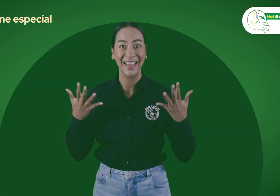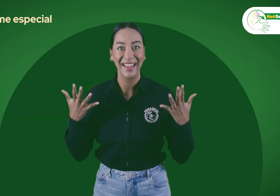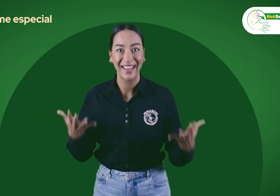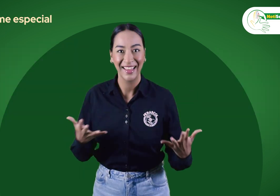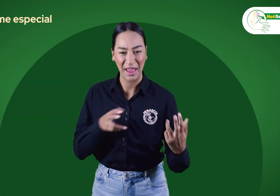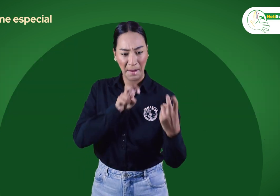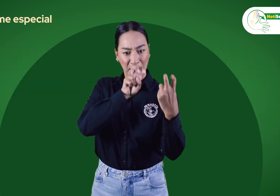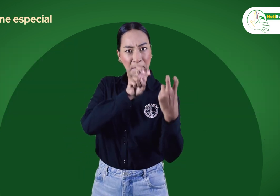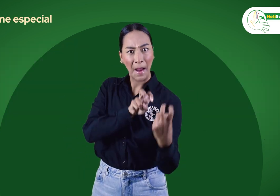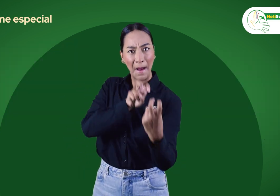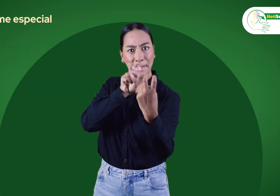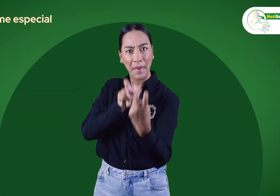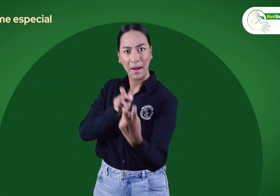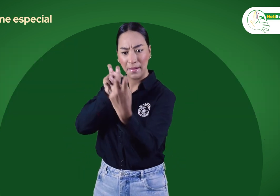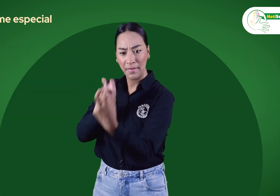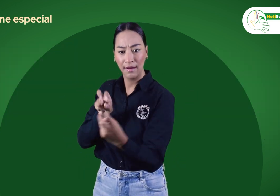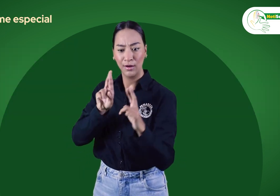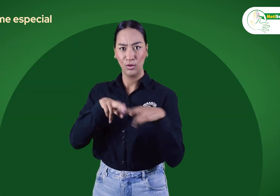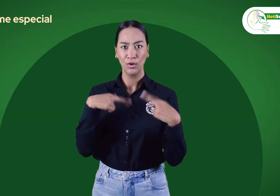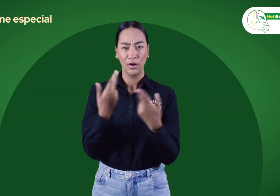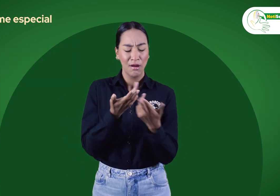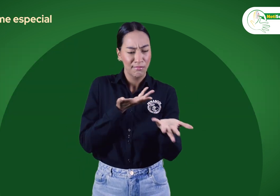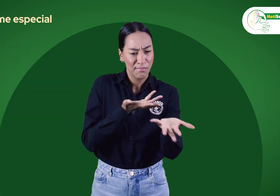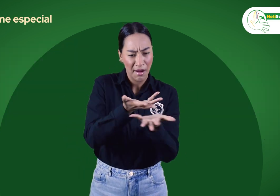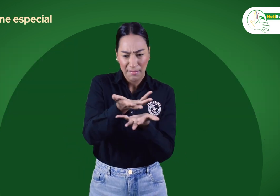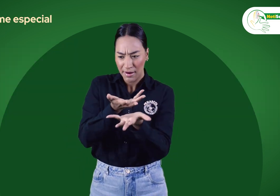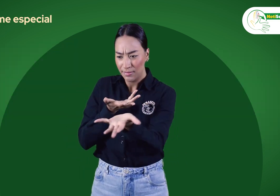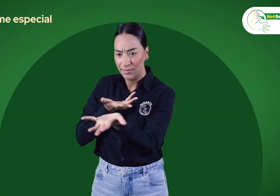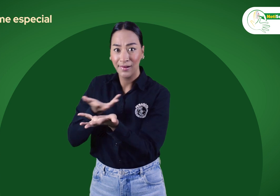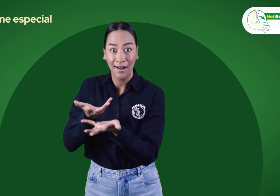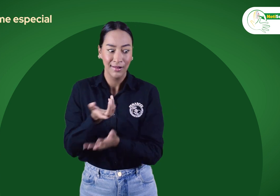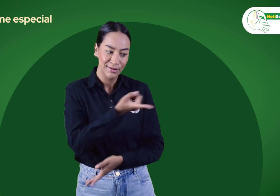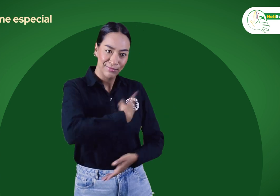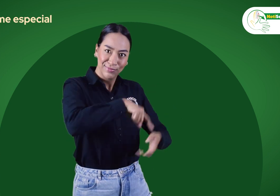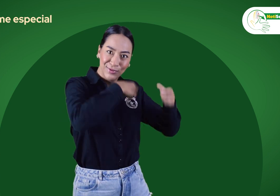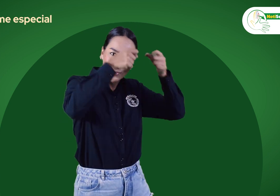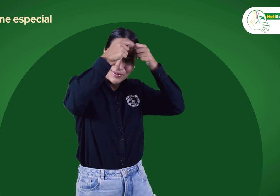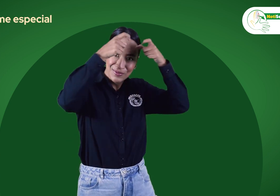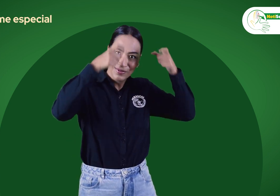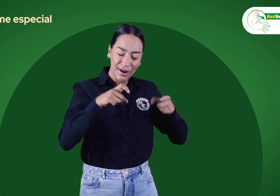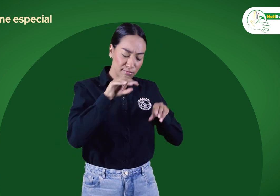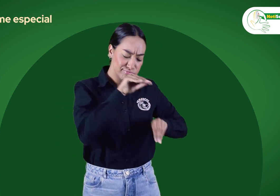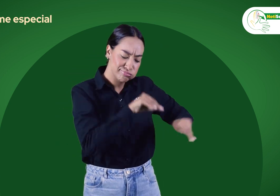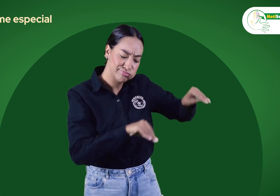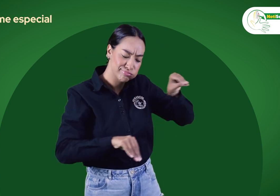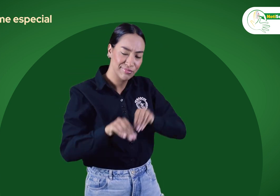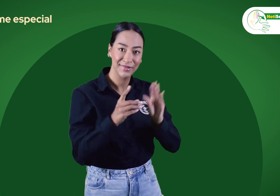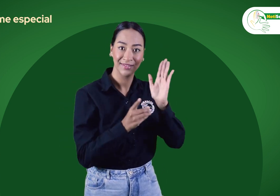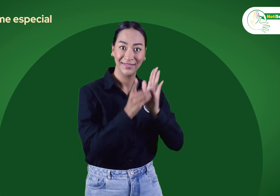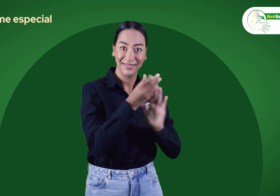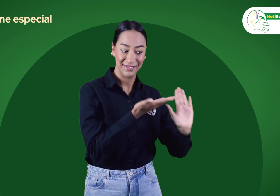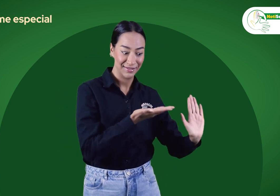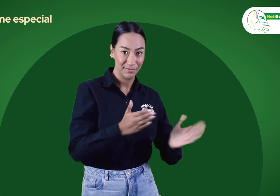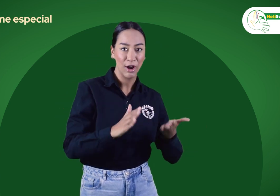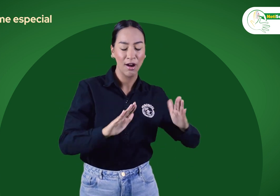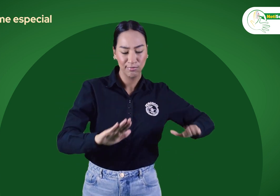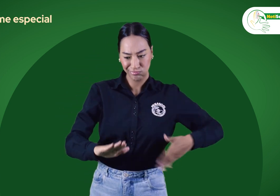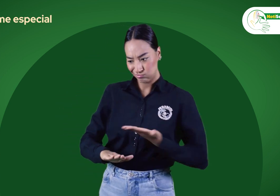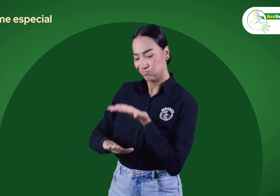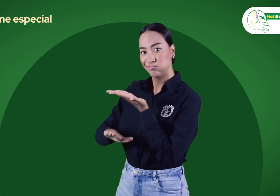Todas estas reuniones buscan fortalecer el relacionamiento del Estado con las organizaciones de personas sordas en